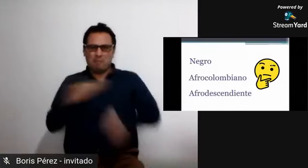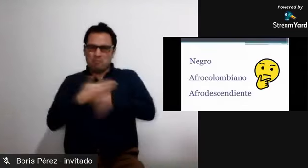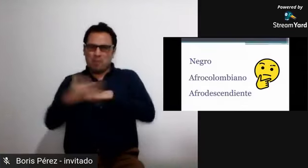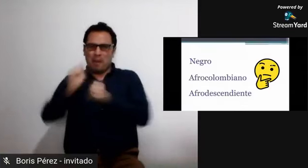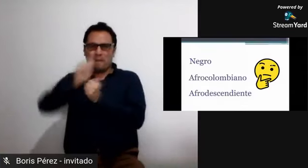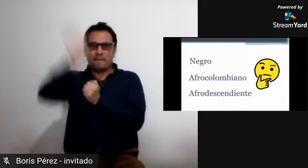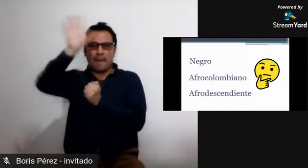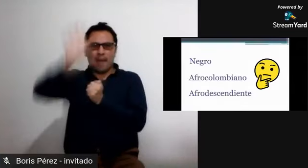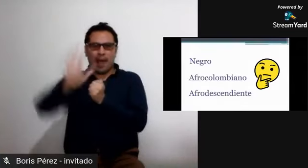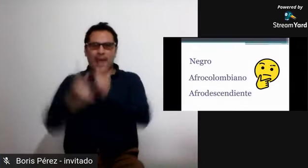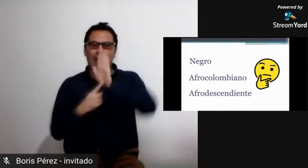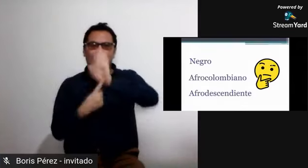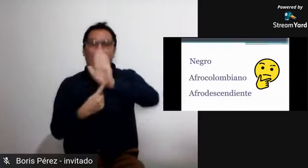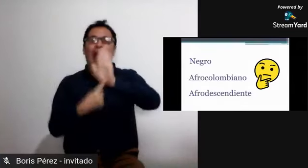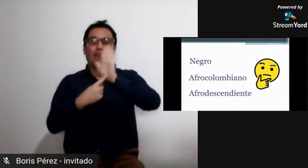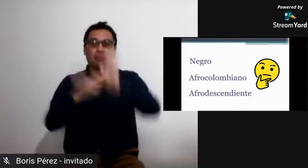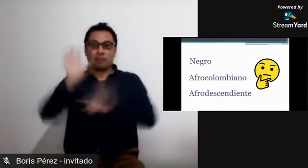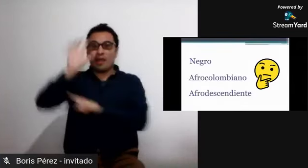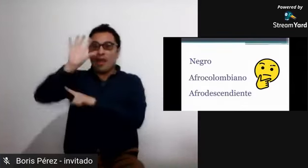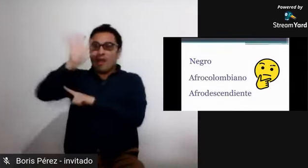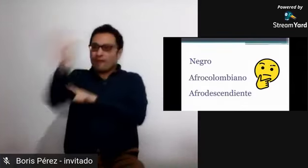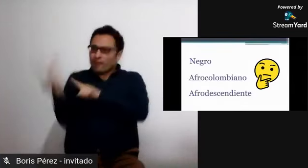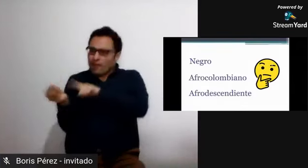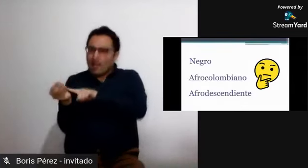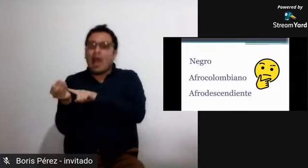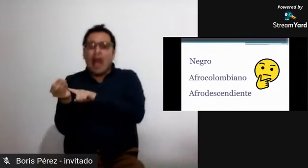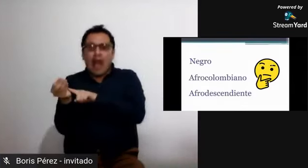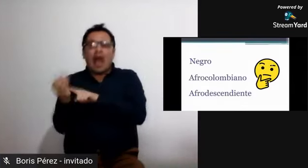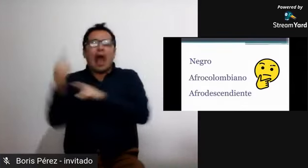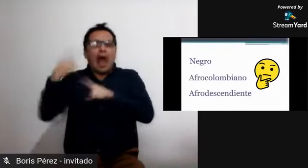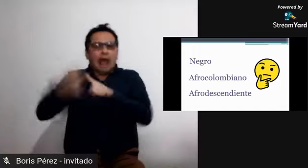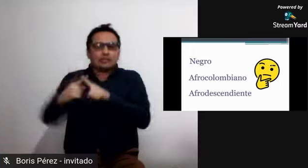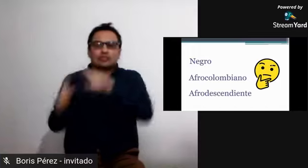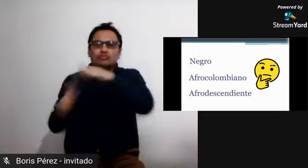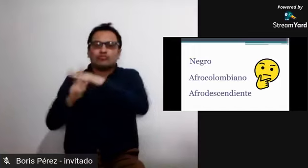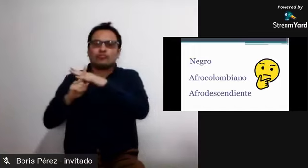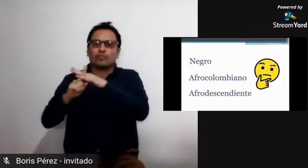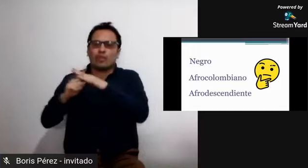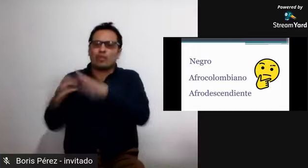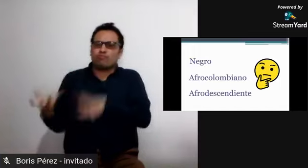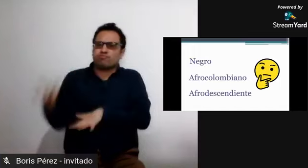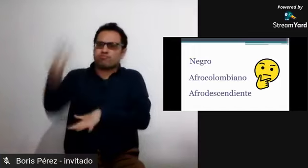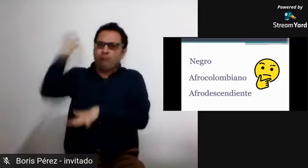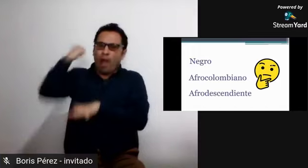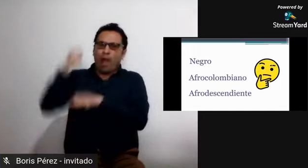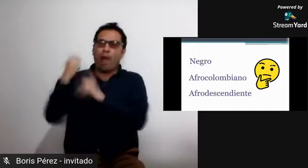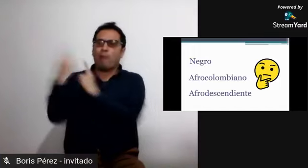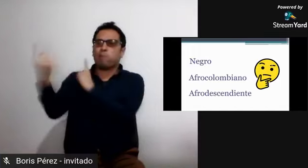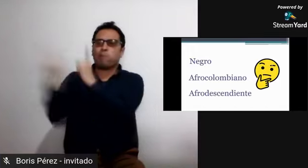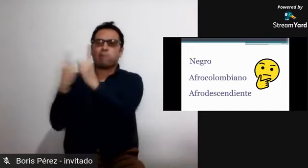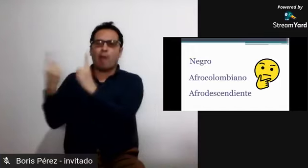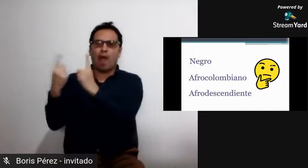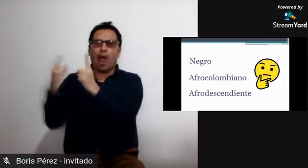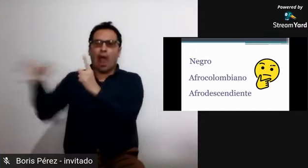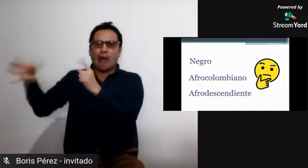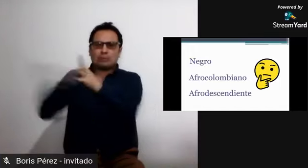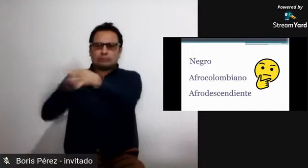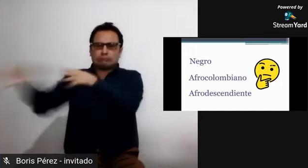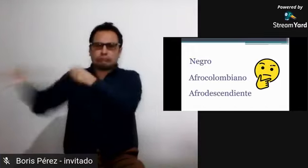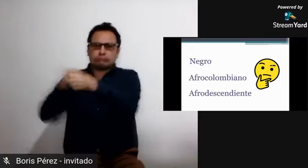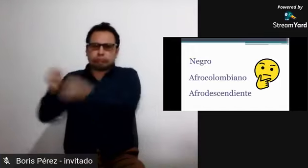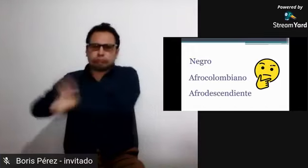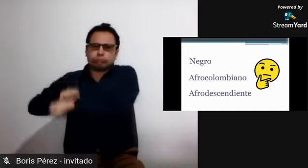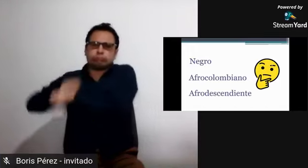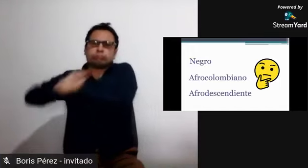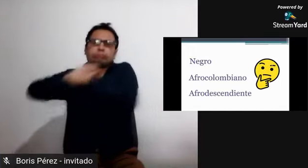tomamos su origen etimológico en afro porque como les decía inicialmente estas personas provienen